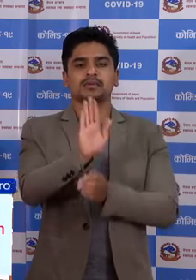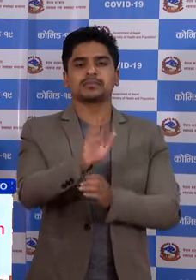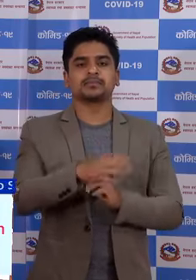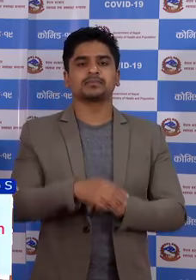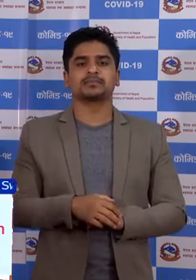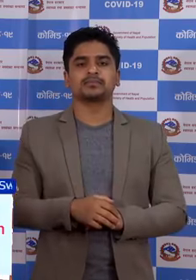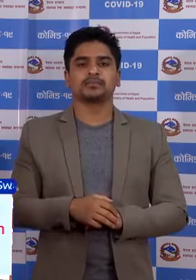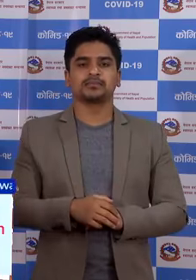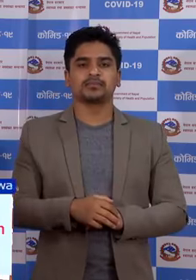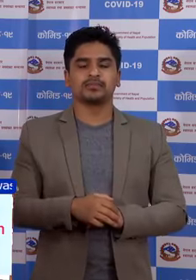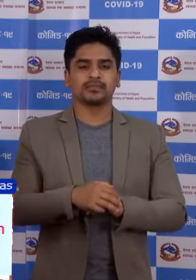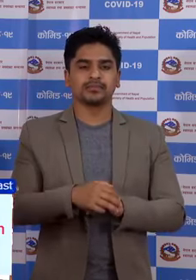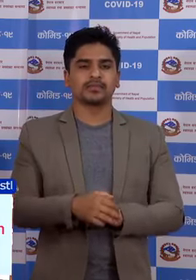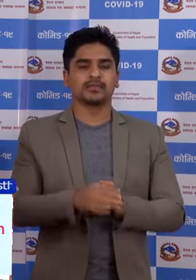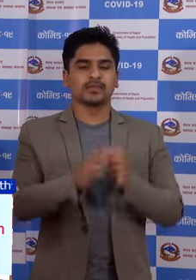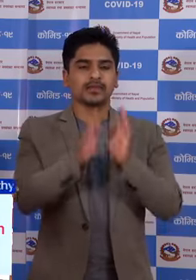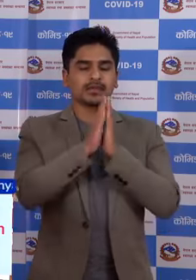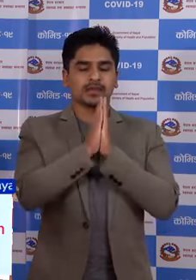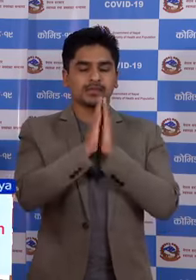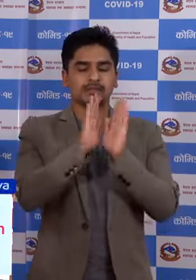हास धन्यवाद